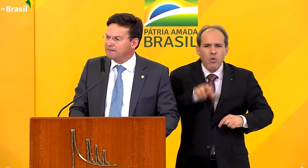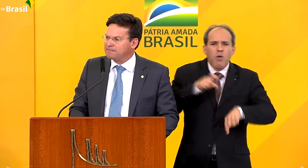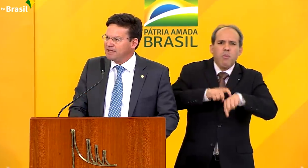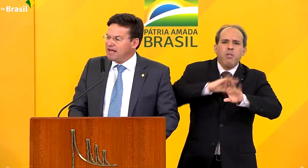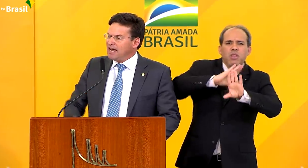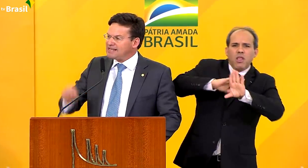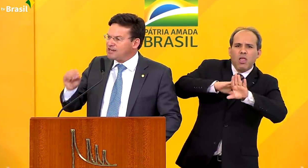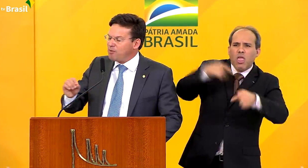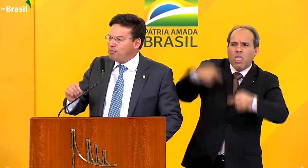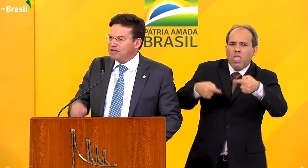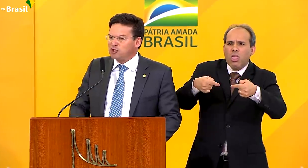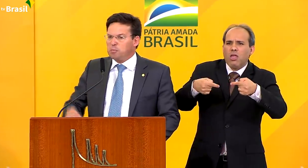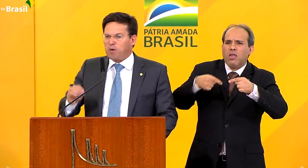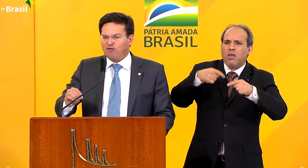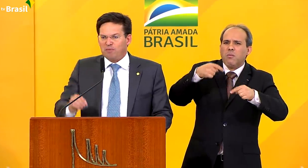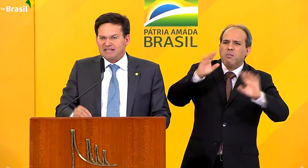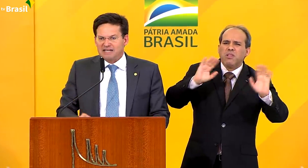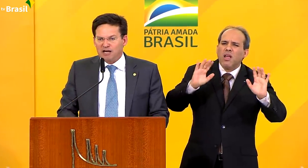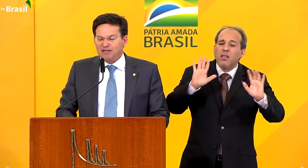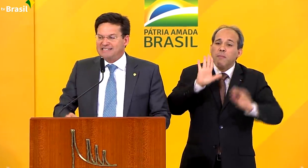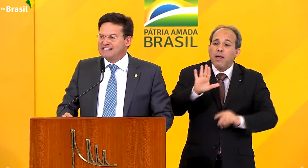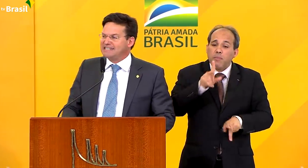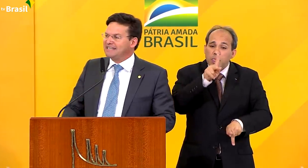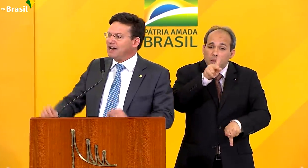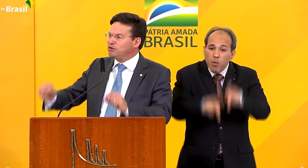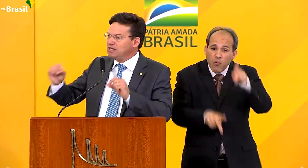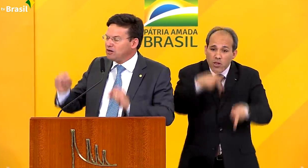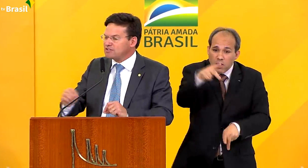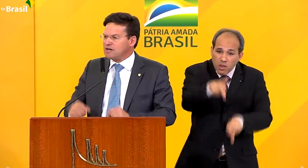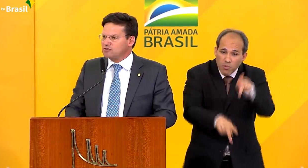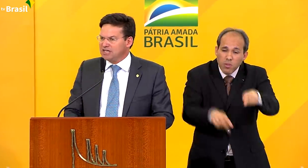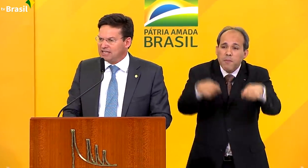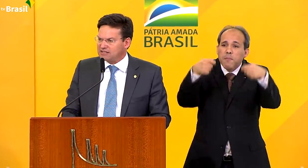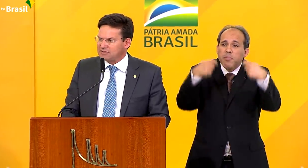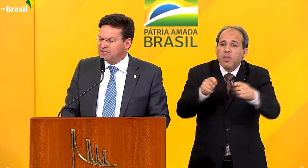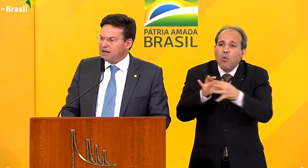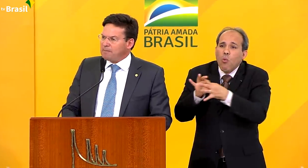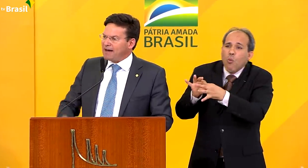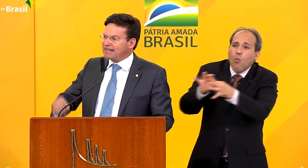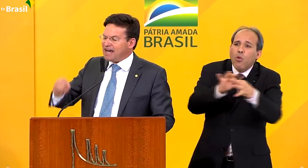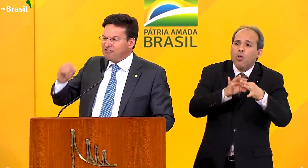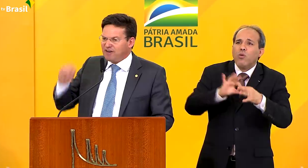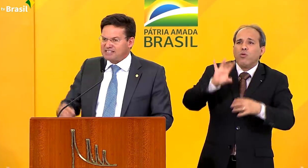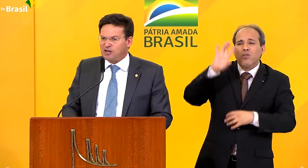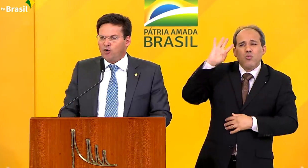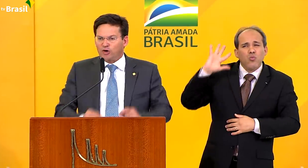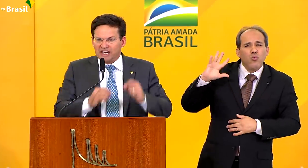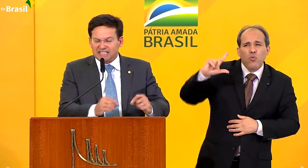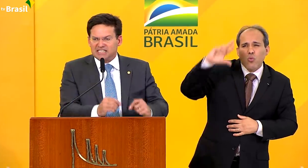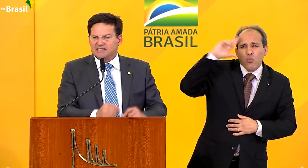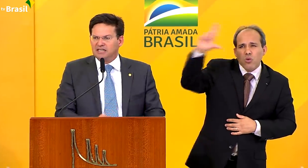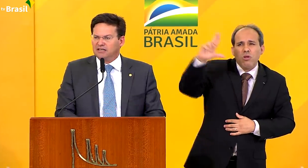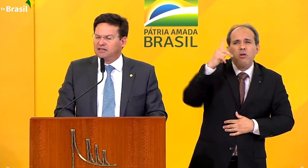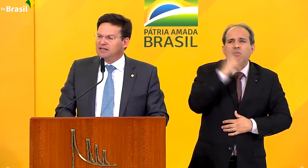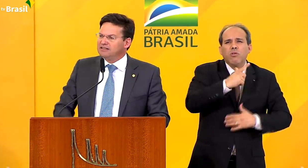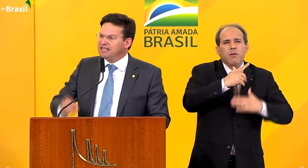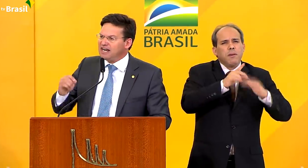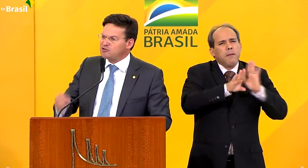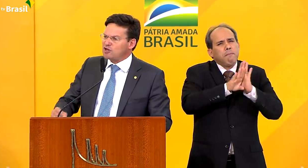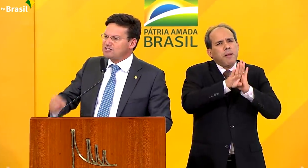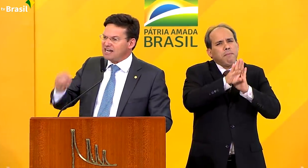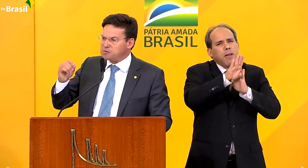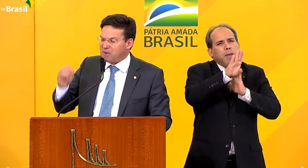partidária. Esse é o momento que o povo brasileiro necessita da união de seus líderes para que avance e conquiste, sim,